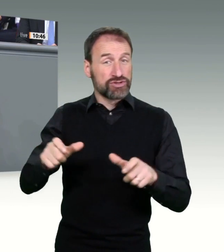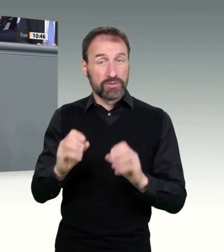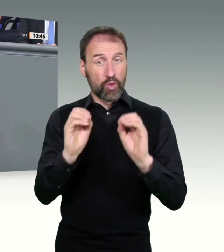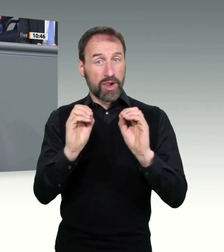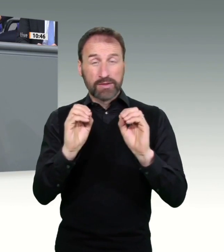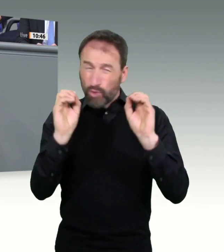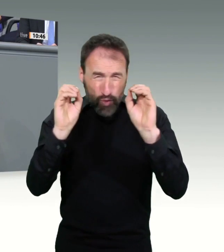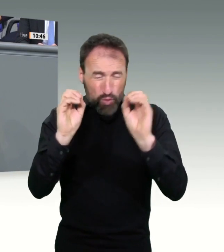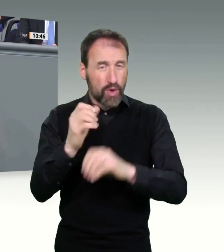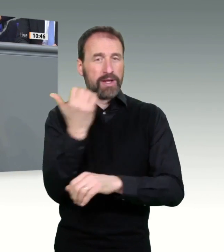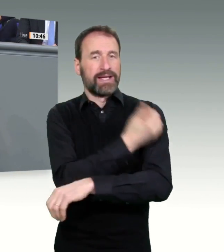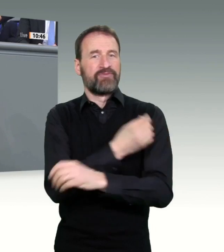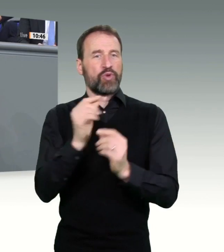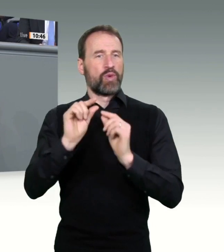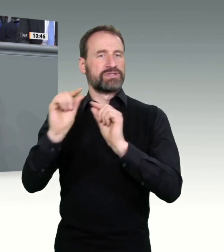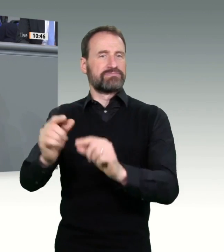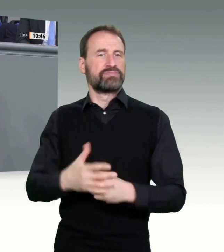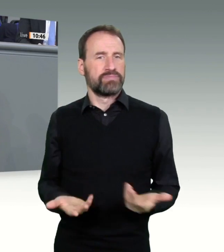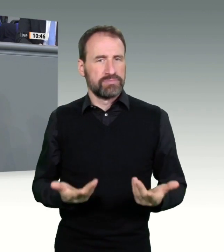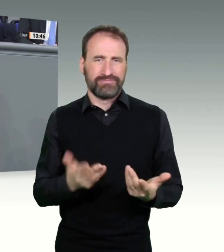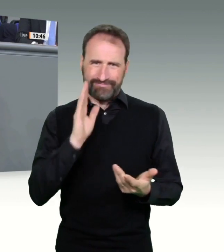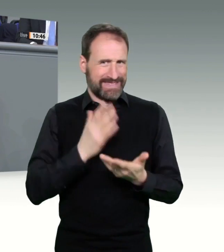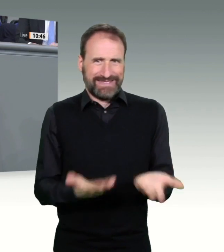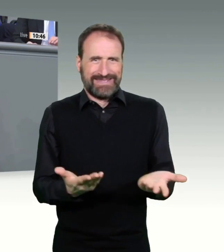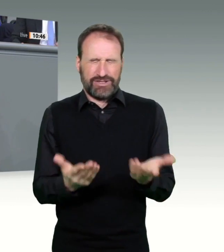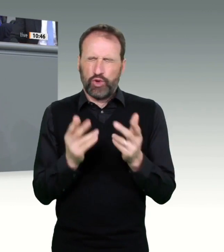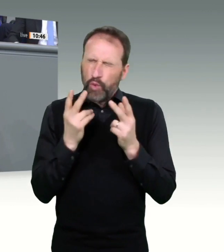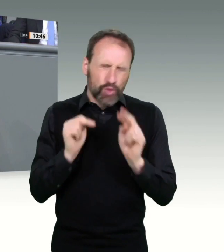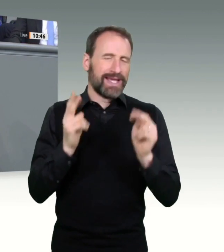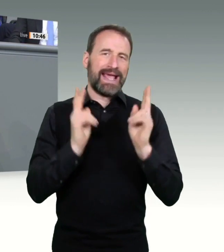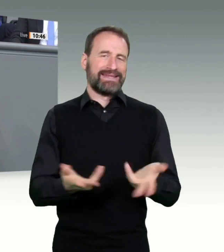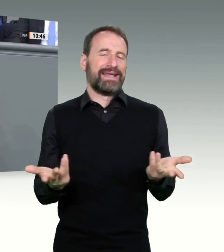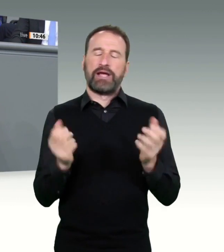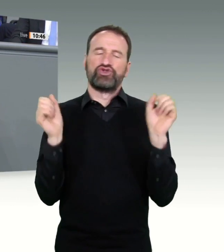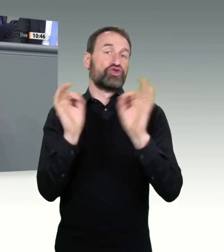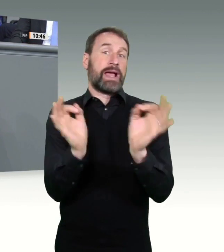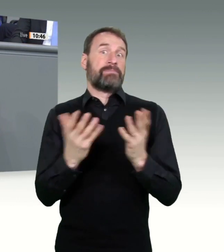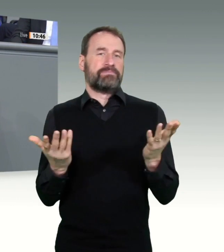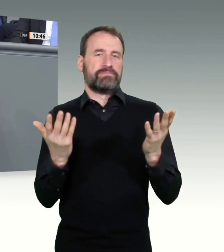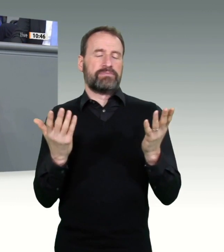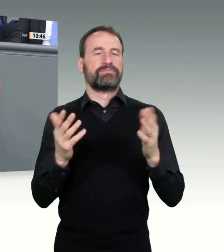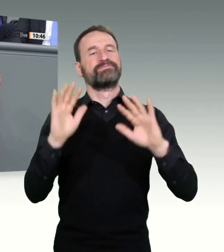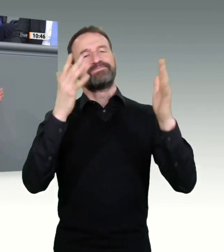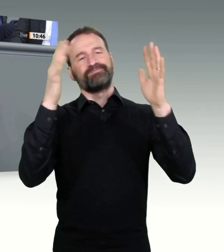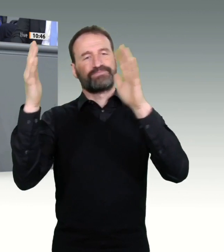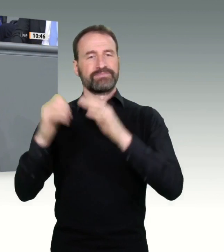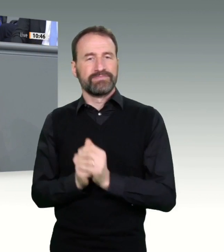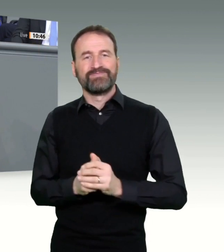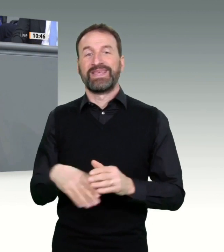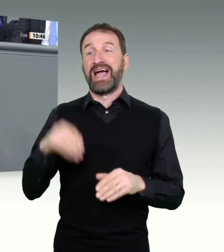den Patentschutz für Corona-Impfstoffe auszusetzen, solange die Pandemie andauert. Der Antrag wird von über 100